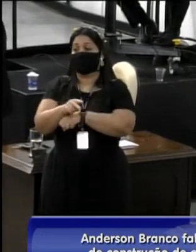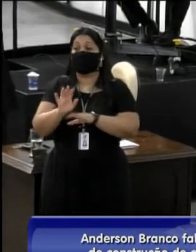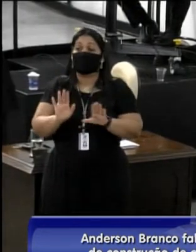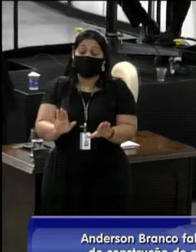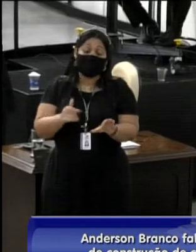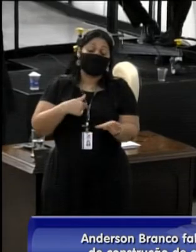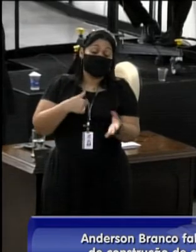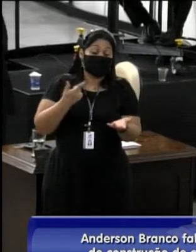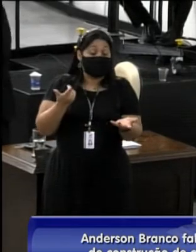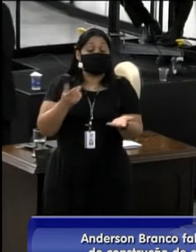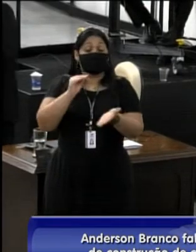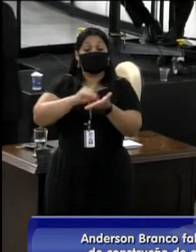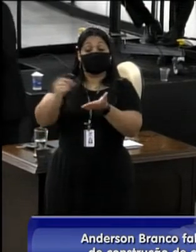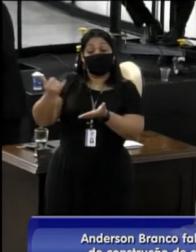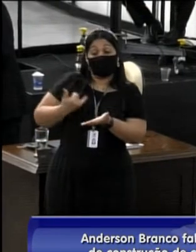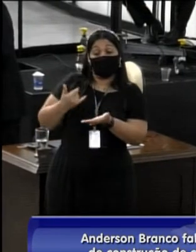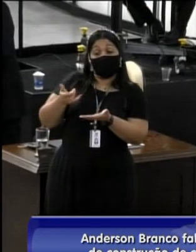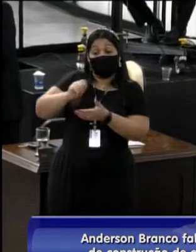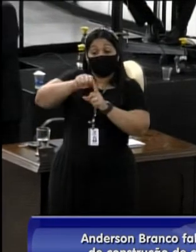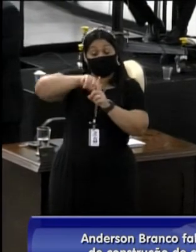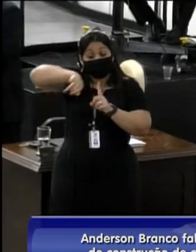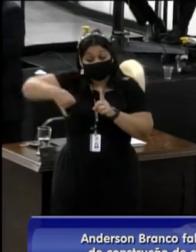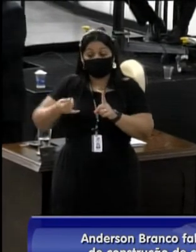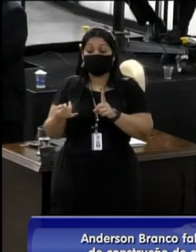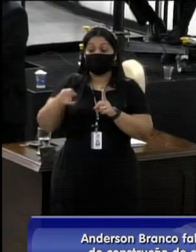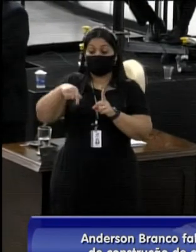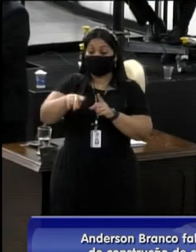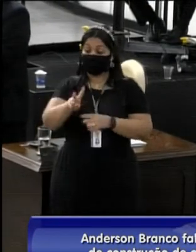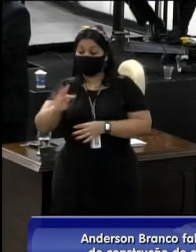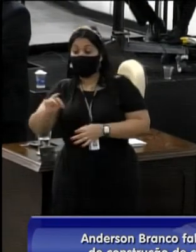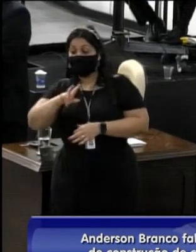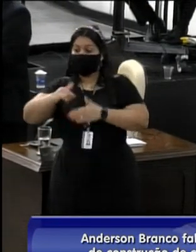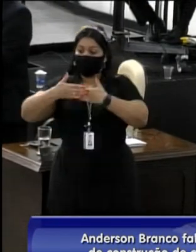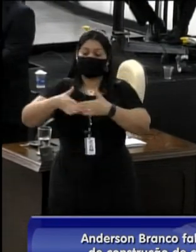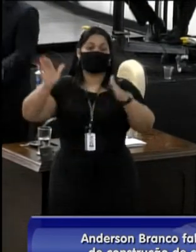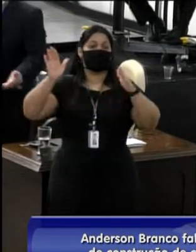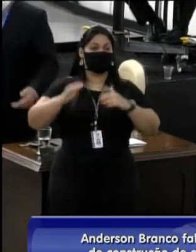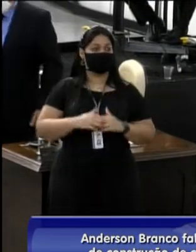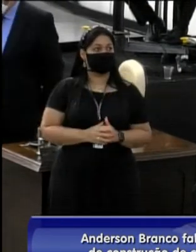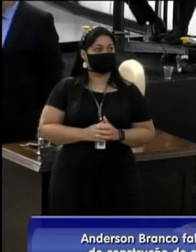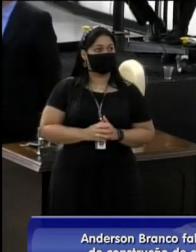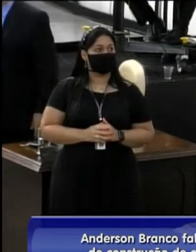a secretária falou que em janeiro, essa da Vila Toninho vai inaugurar, beleza?